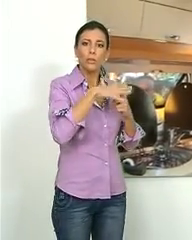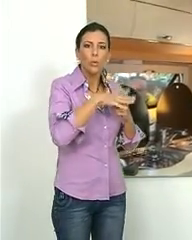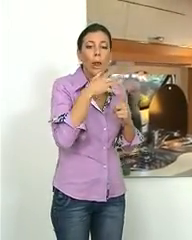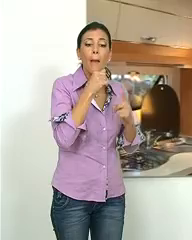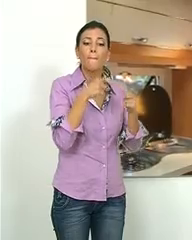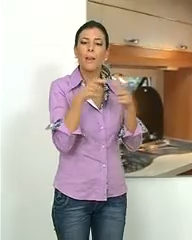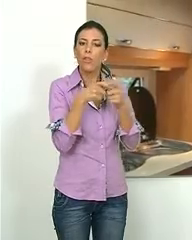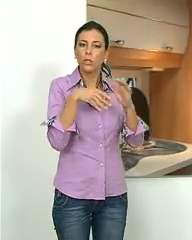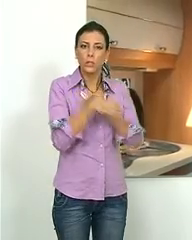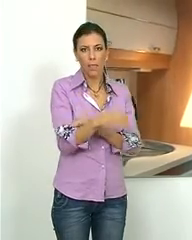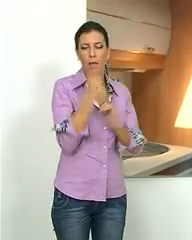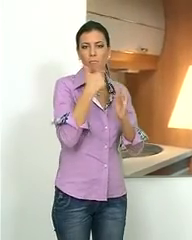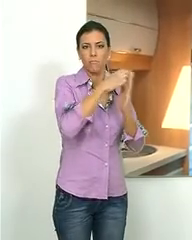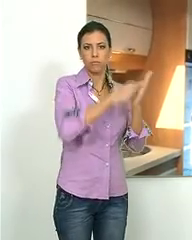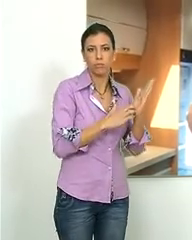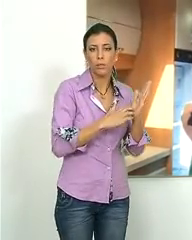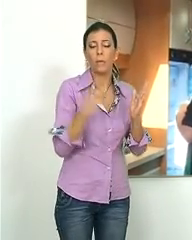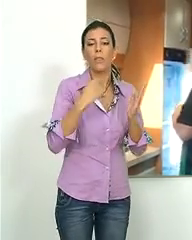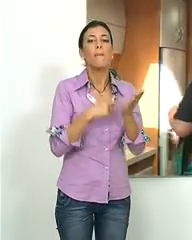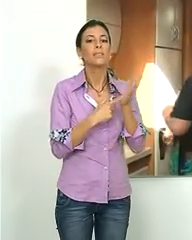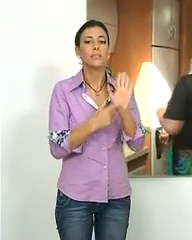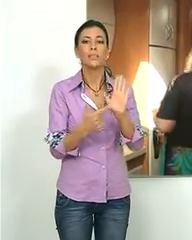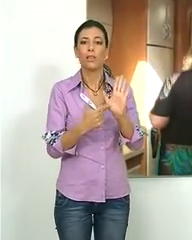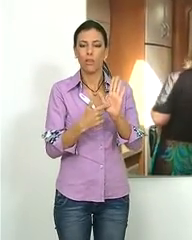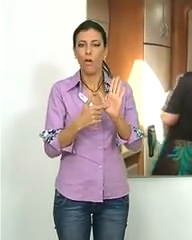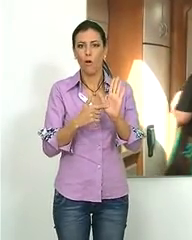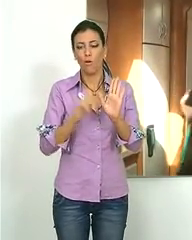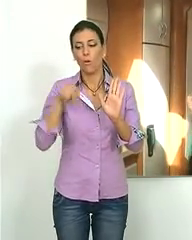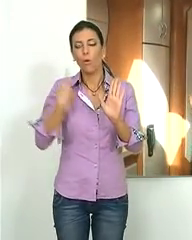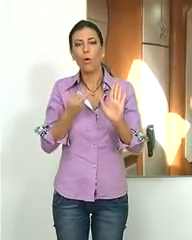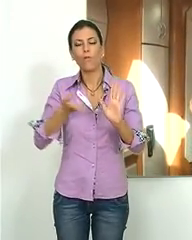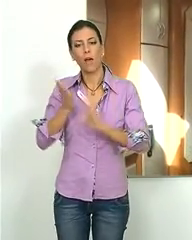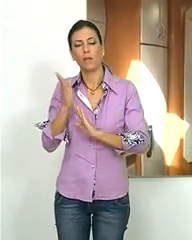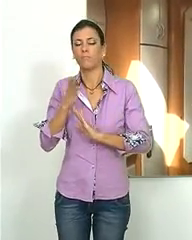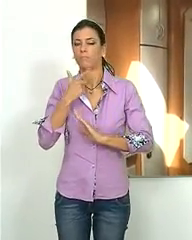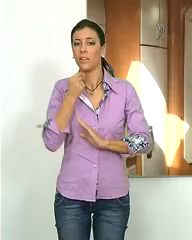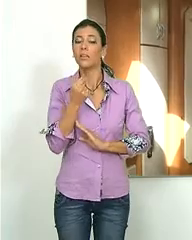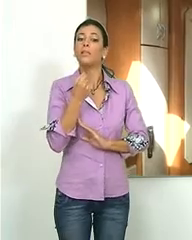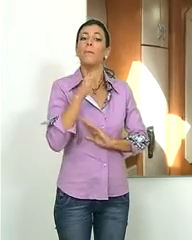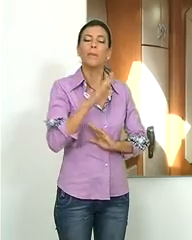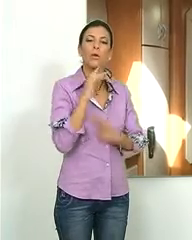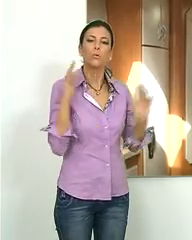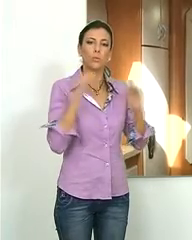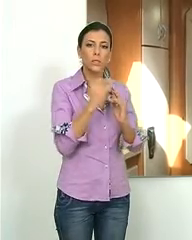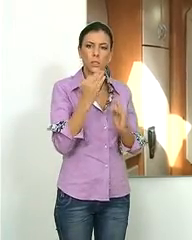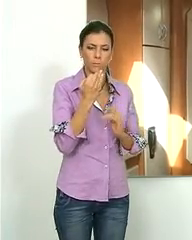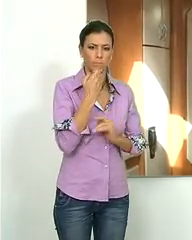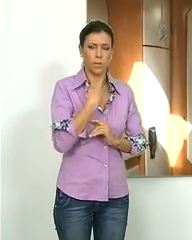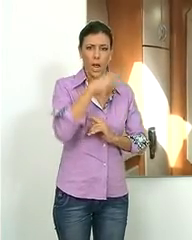los clientes el precio de la entrada siempre que las presente tras el partido. De otro lado, por la mañana se jugará un encuentro entre